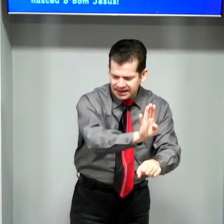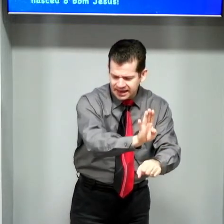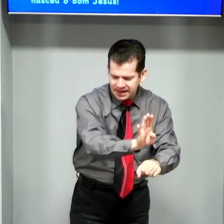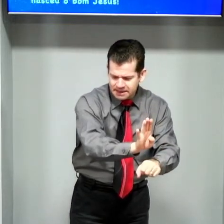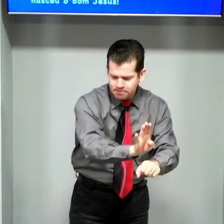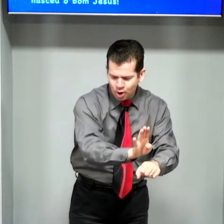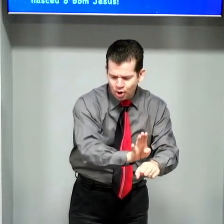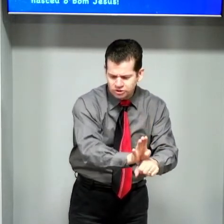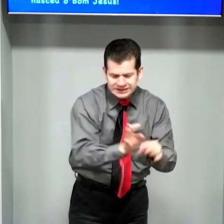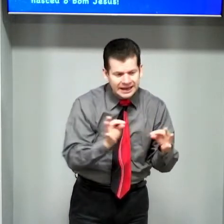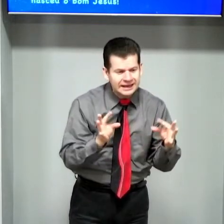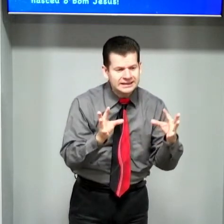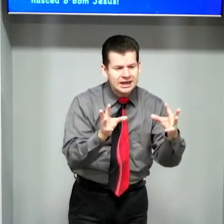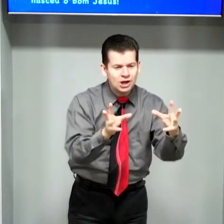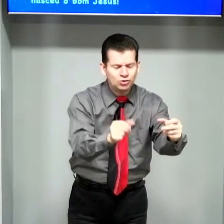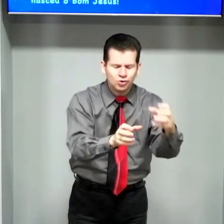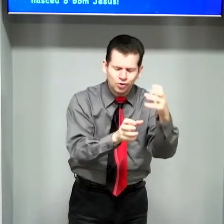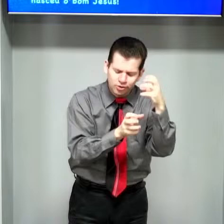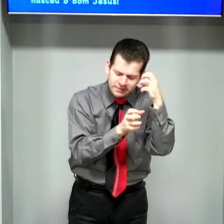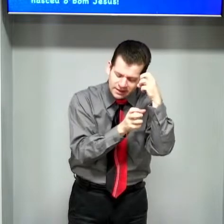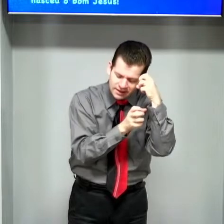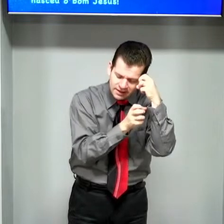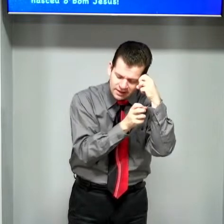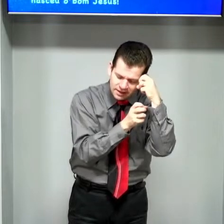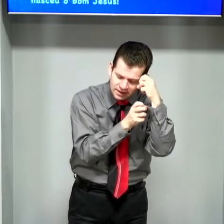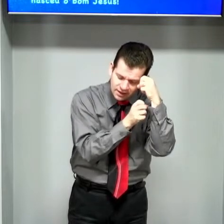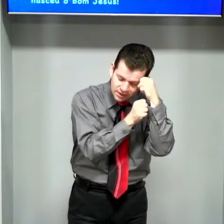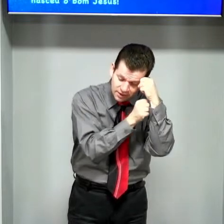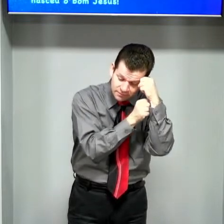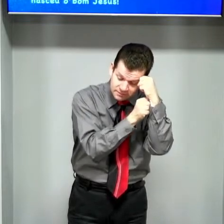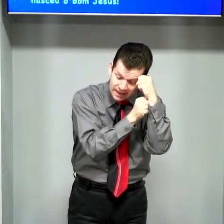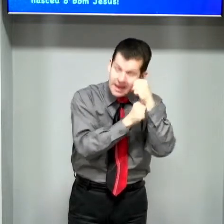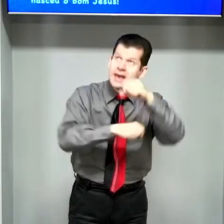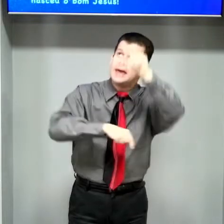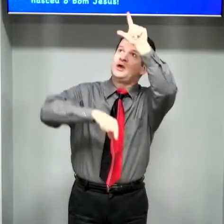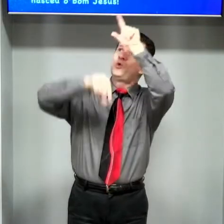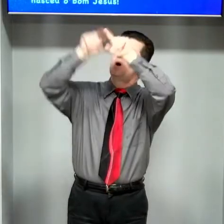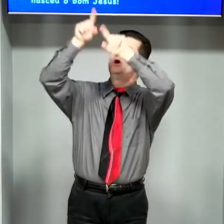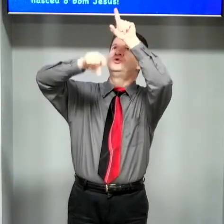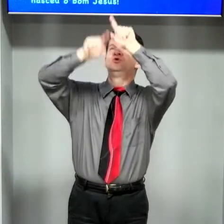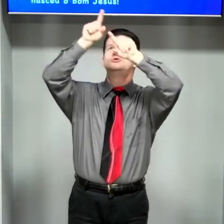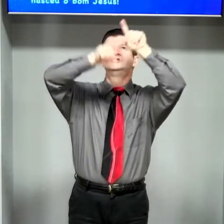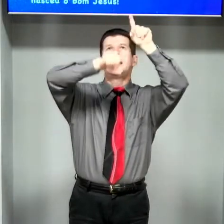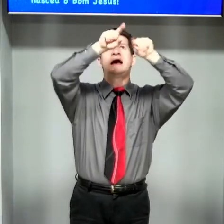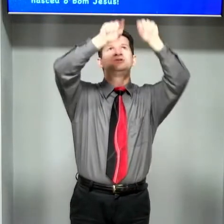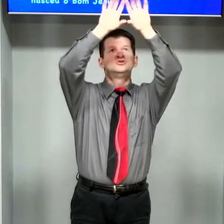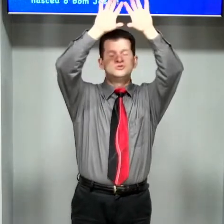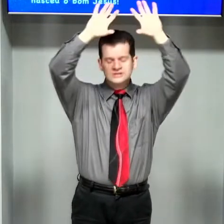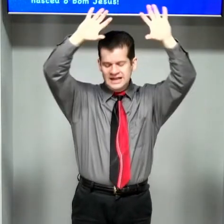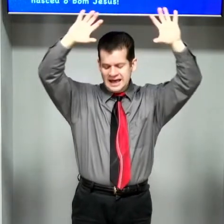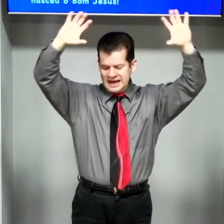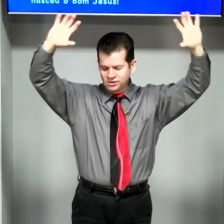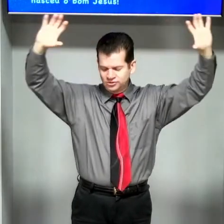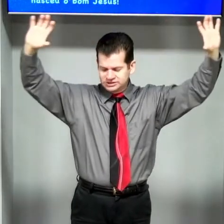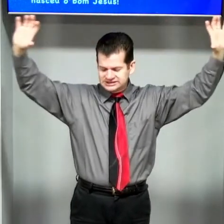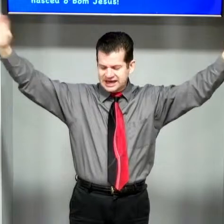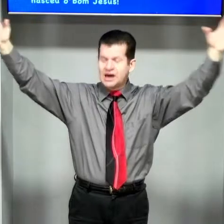repousa em teu dormir, enquanto os astros lá no céu